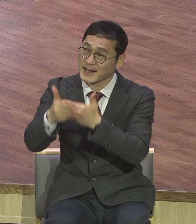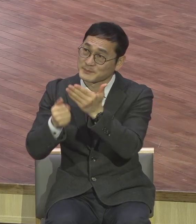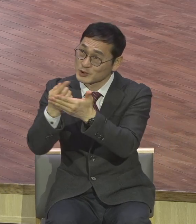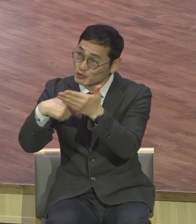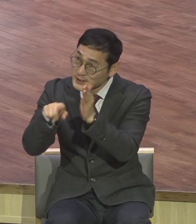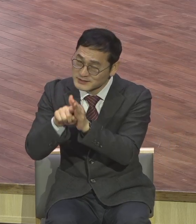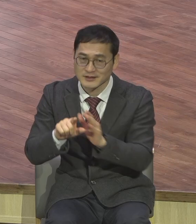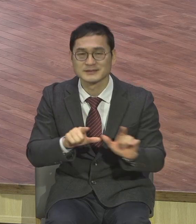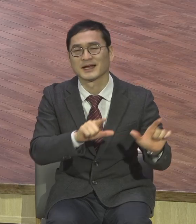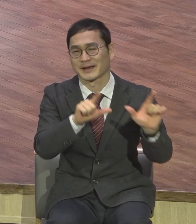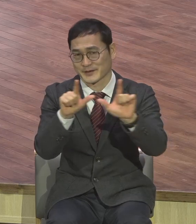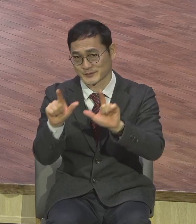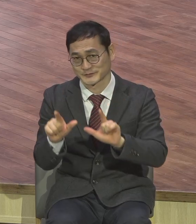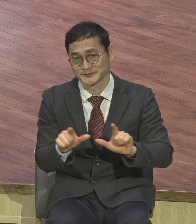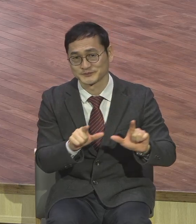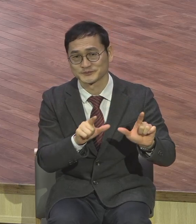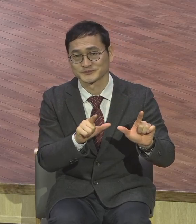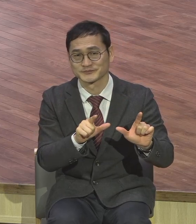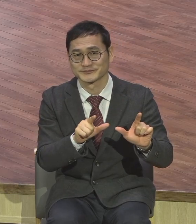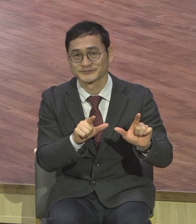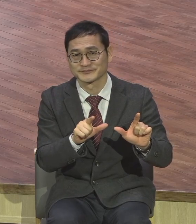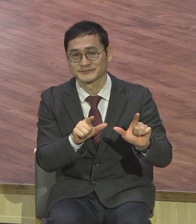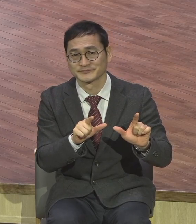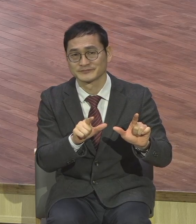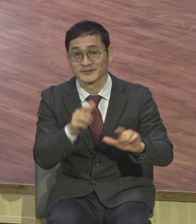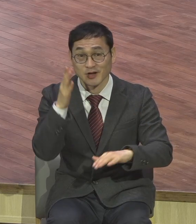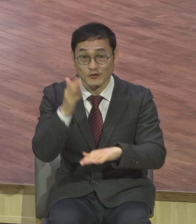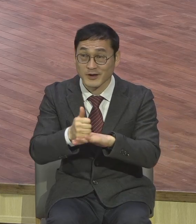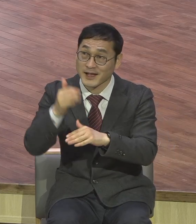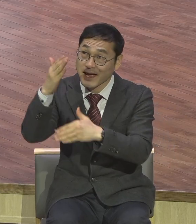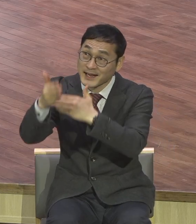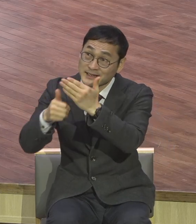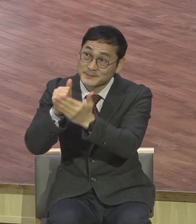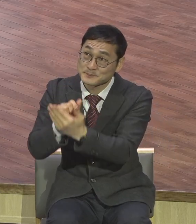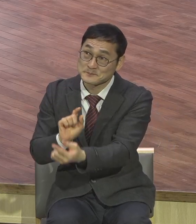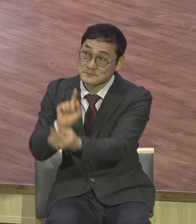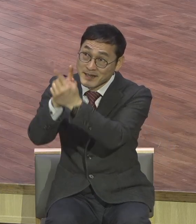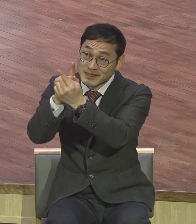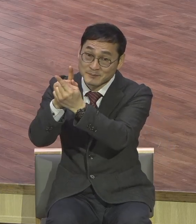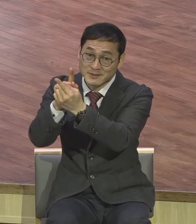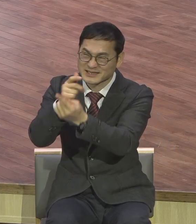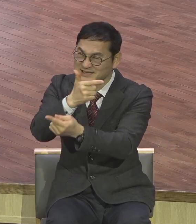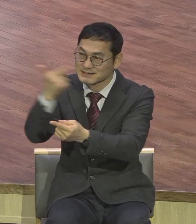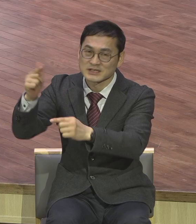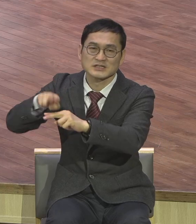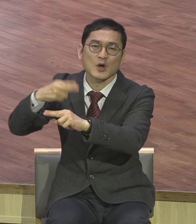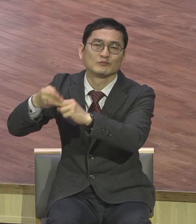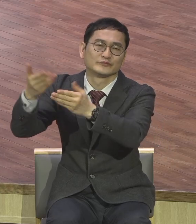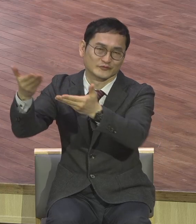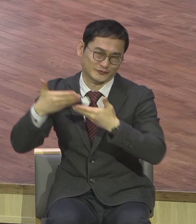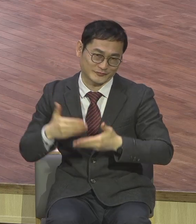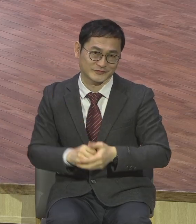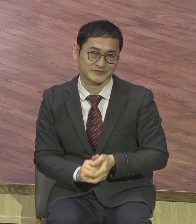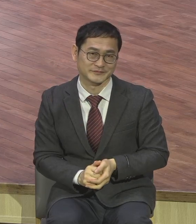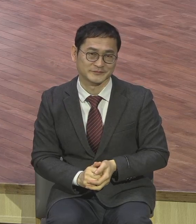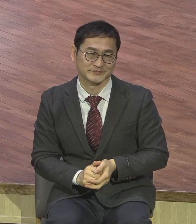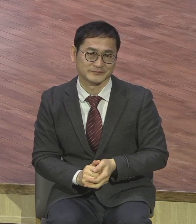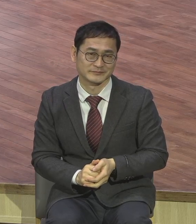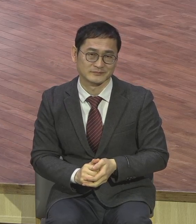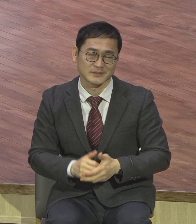하나님께서 우리를 위해서 상급을 준비하고 계신다 이거 하나만 생각해도 감격해서 눈물이 안 나올 수 없어요 하나님이